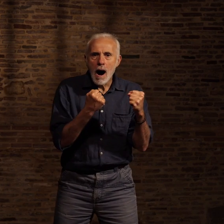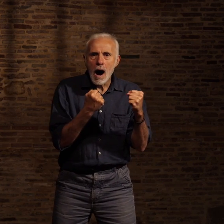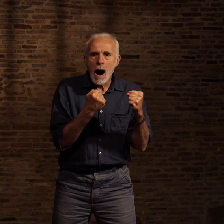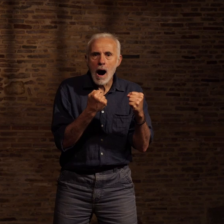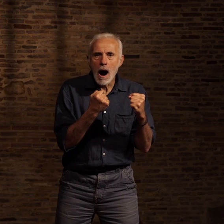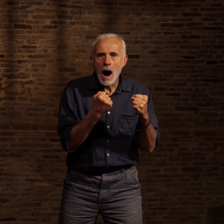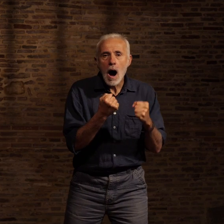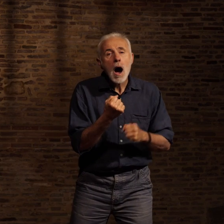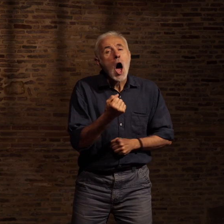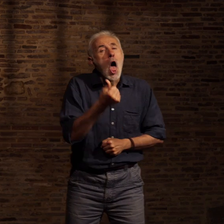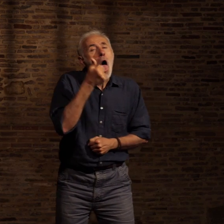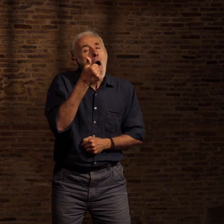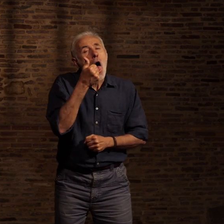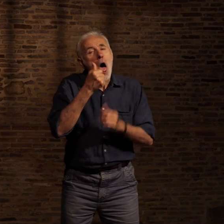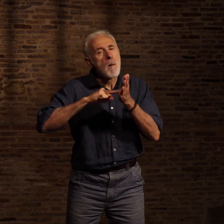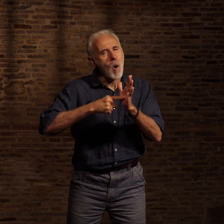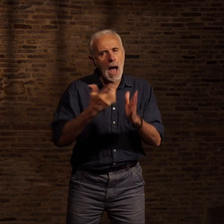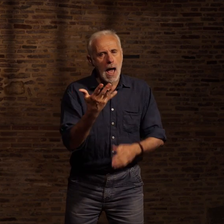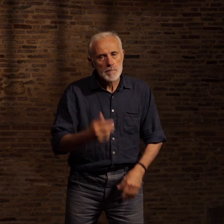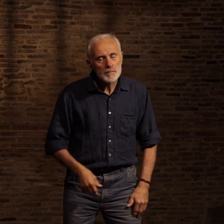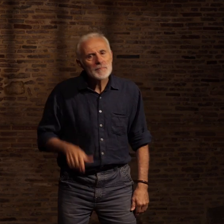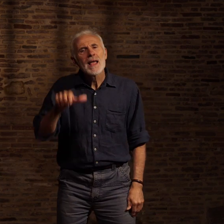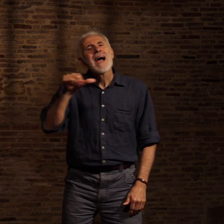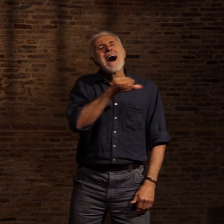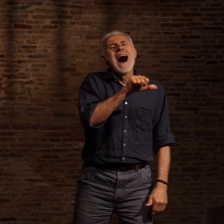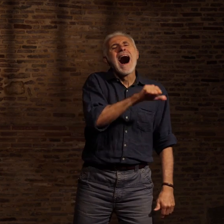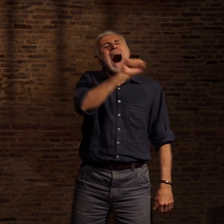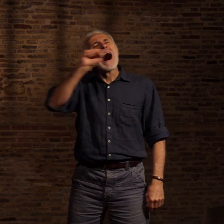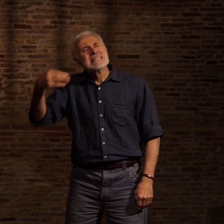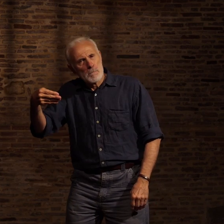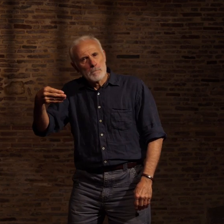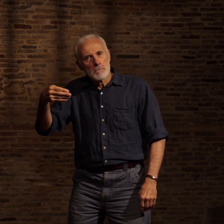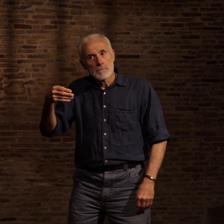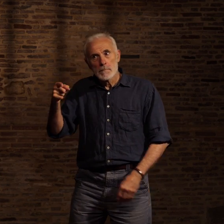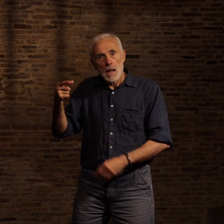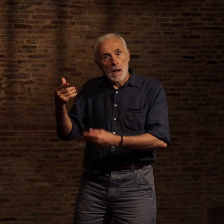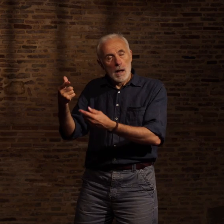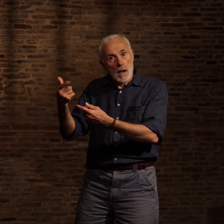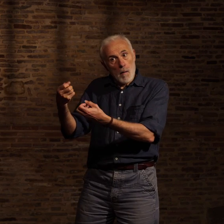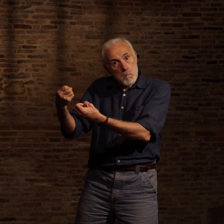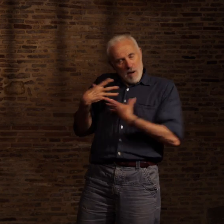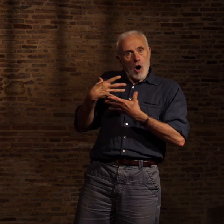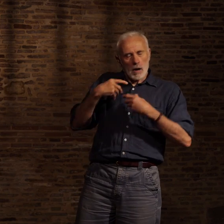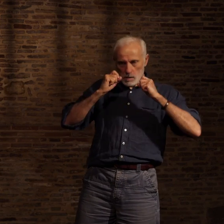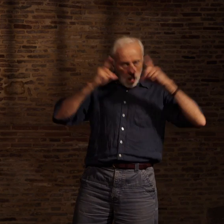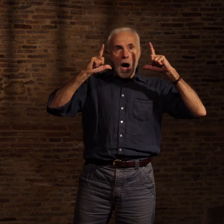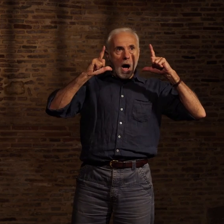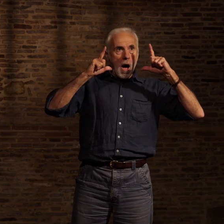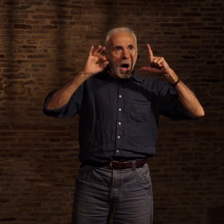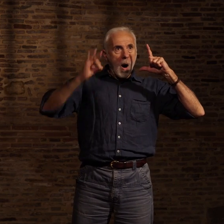ce fut Hassoun qui m'a ouvert les yeux et mis sur la voie. Il m'a expliqué que le bégayement, ce mal scélérat que je